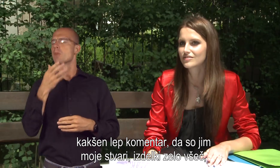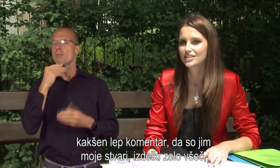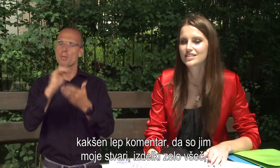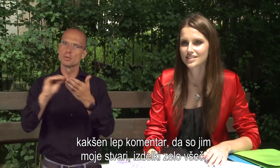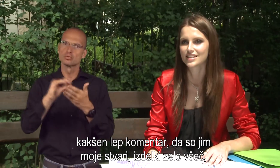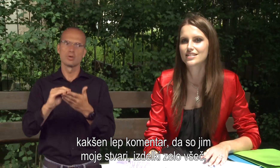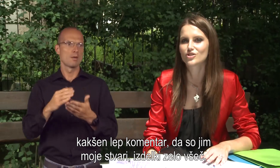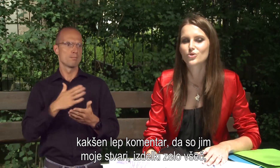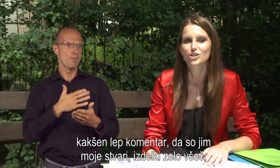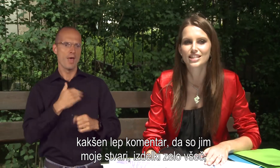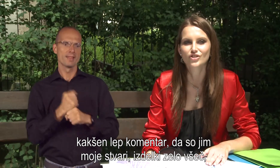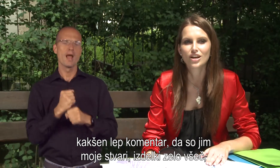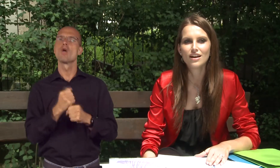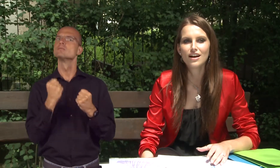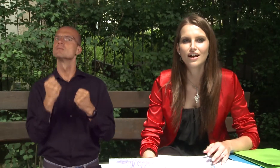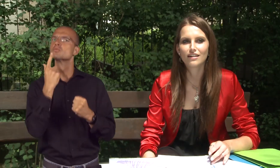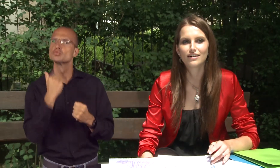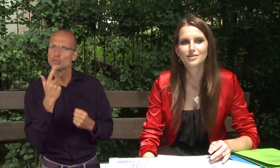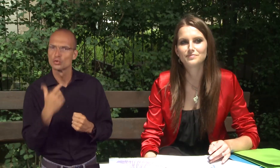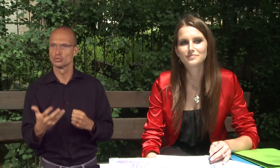moje stvari in izdelke zelo všeč.